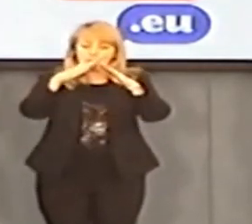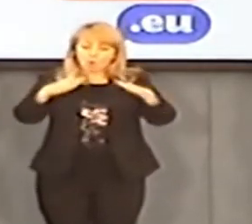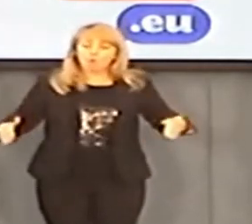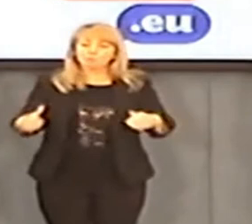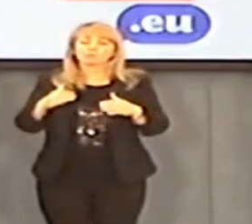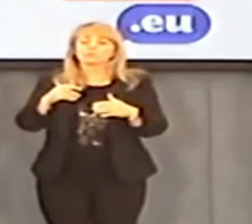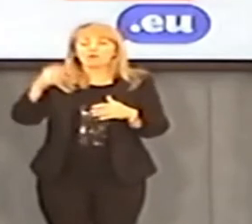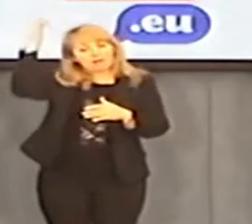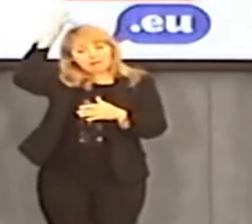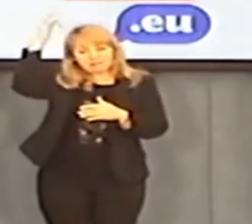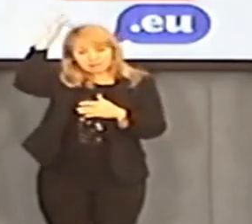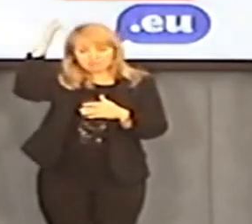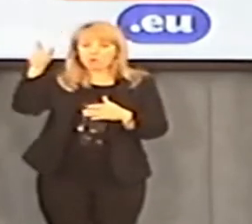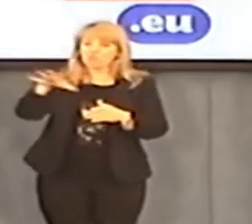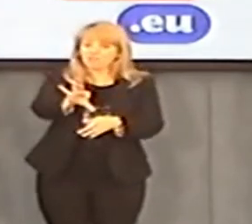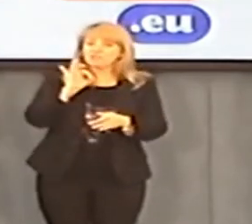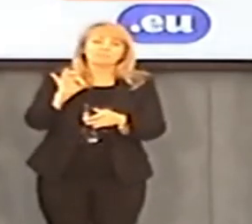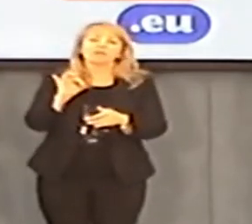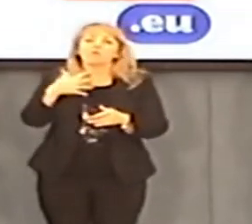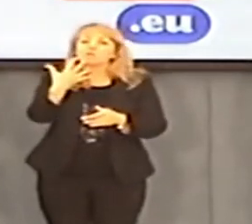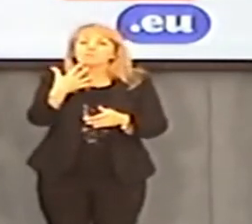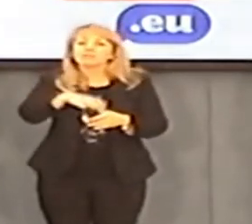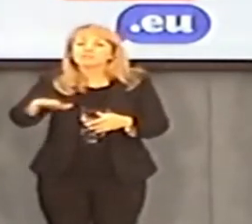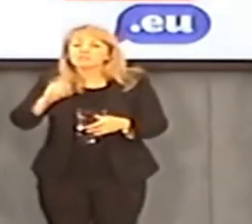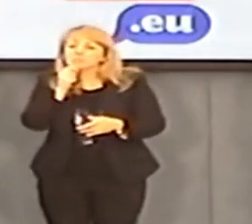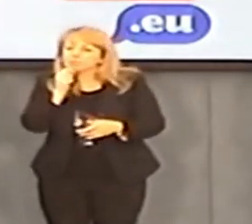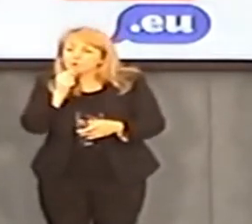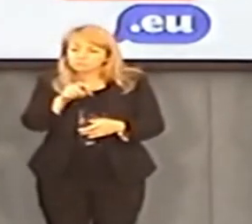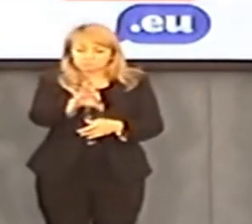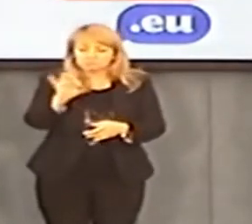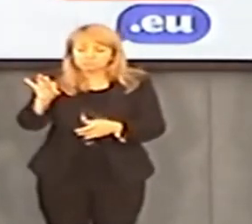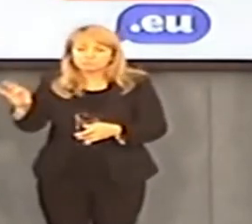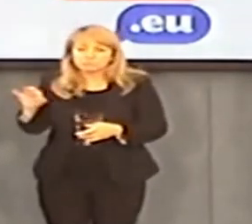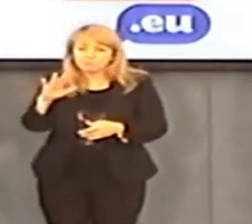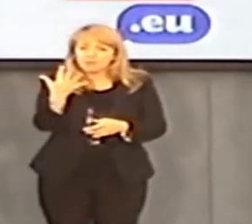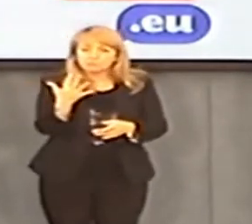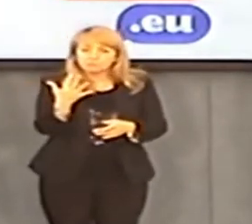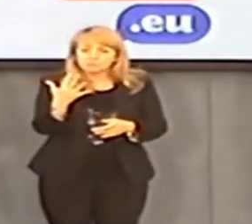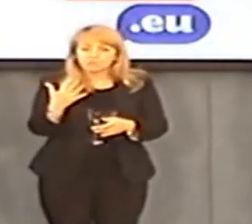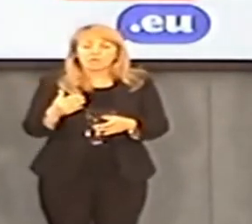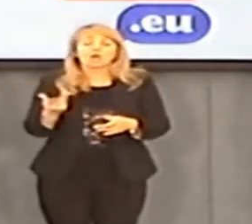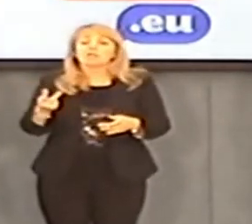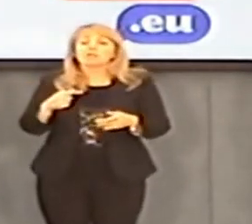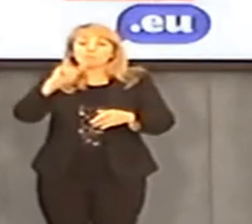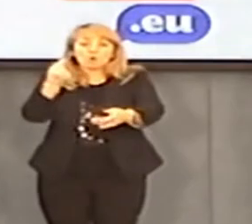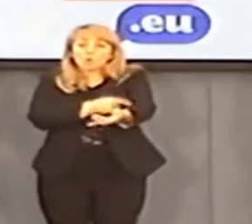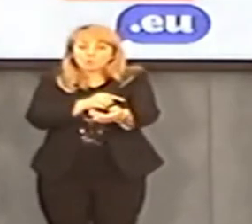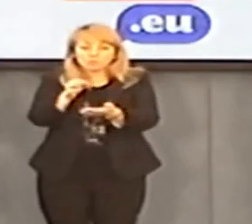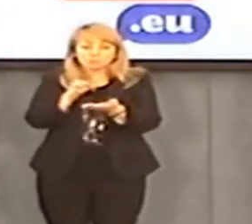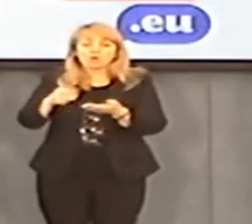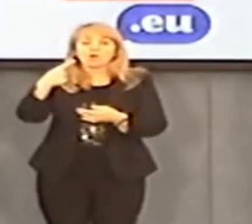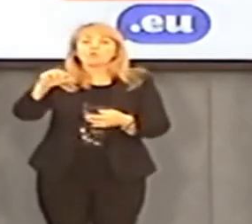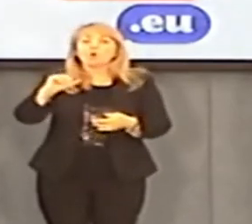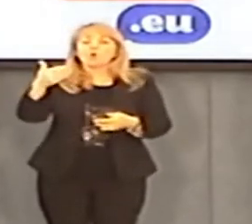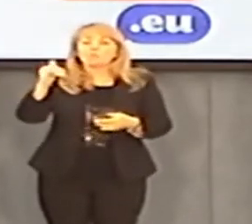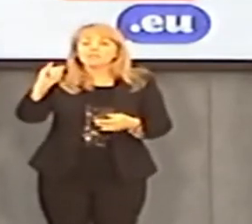dziećmi podczas jednego z obozów religijnych. Zawsze wybierał pięcioro najmłodszych spośród dzieci.